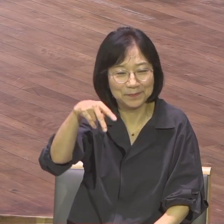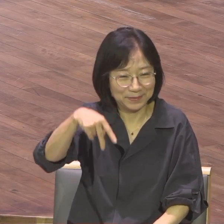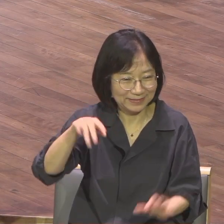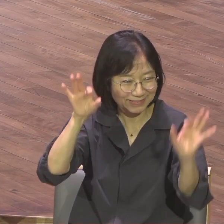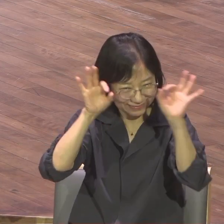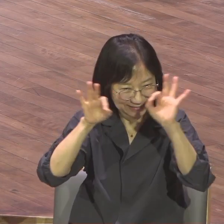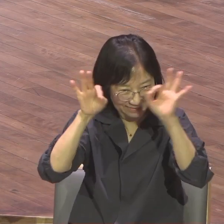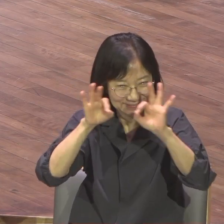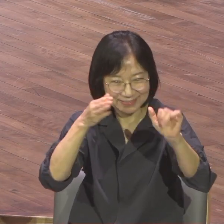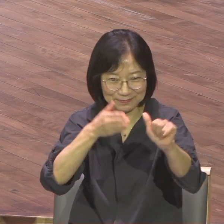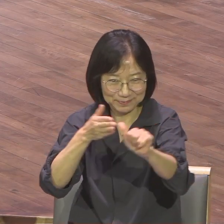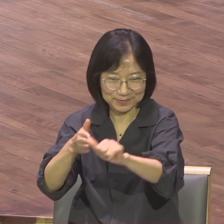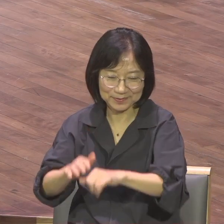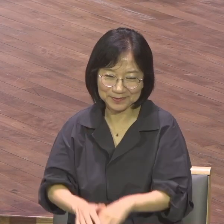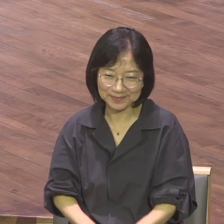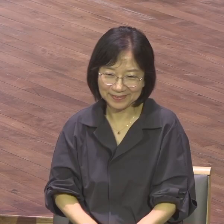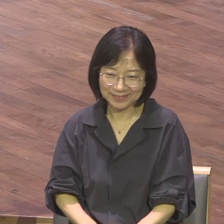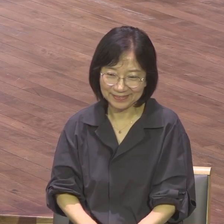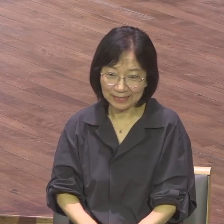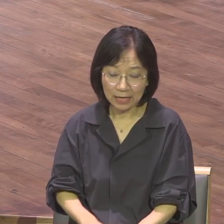요괴뱃이 예쁜는지는 성경이 안 나와 있으니까